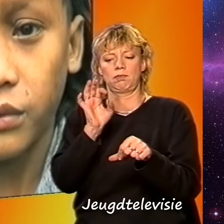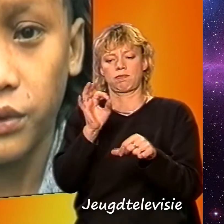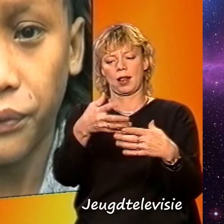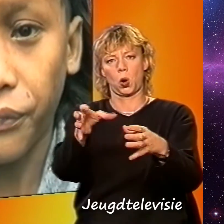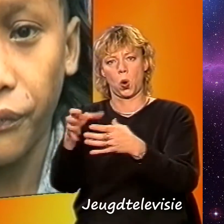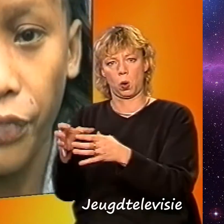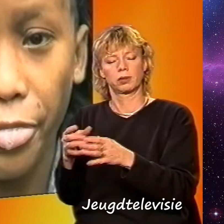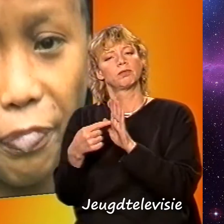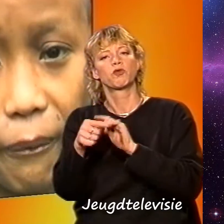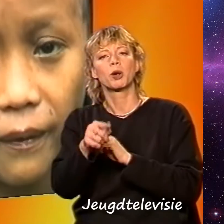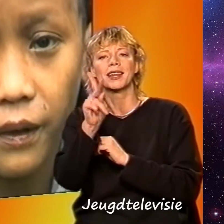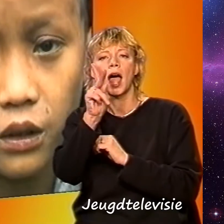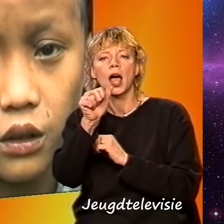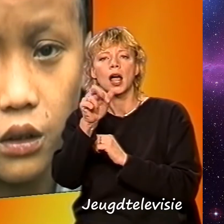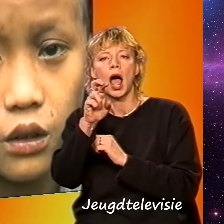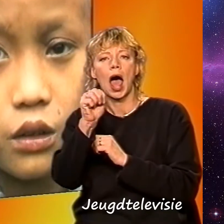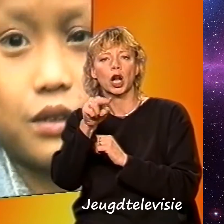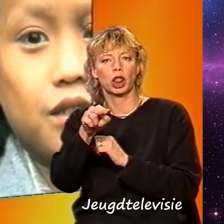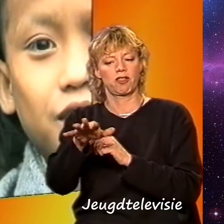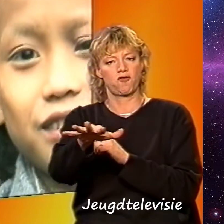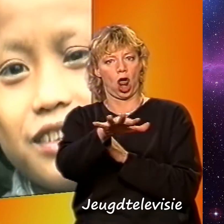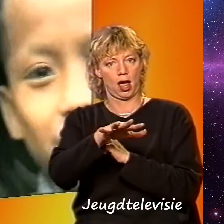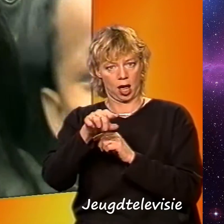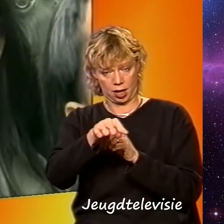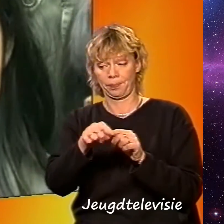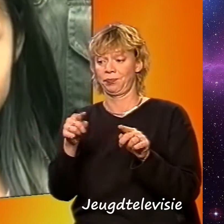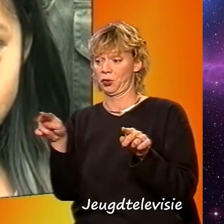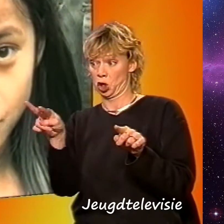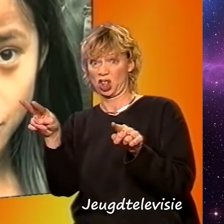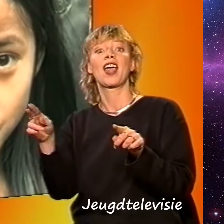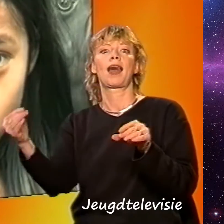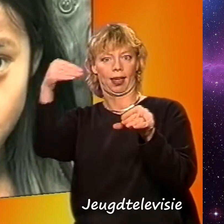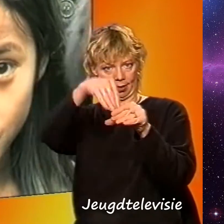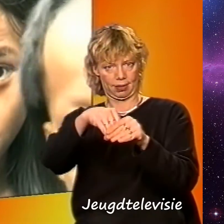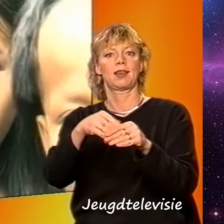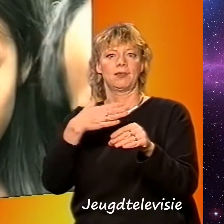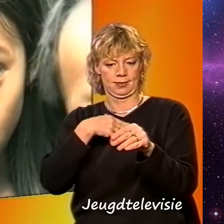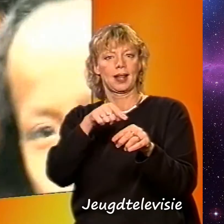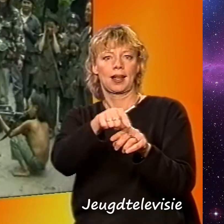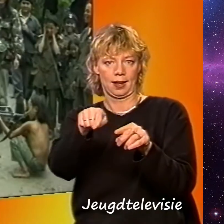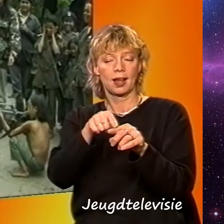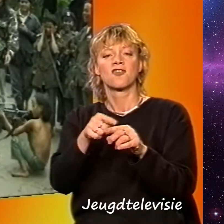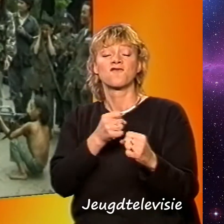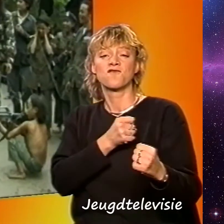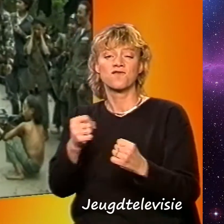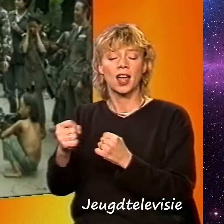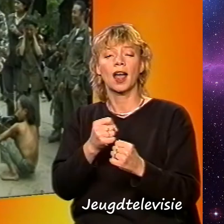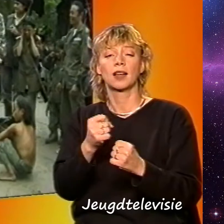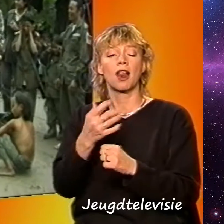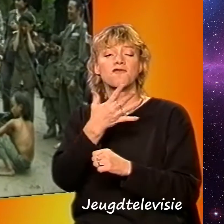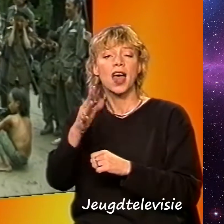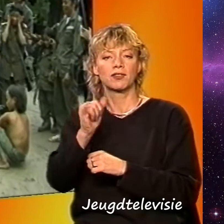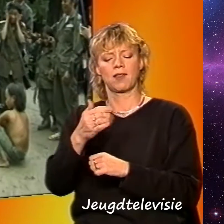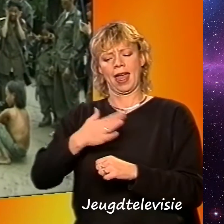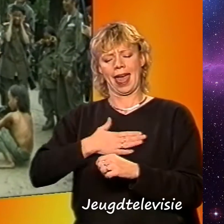Johnny en Luther zijn leden van dat Karenvolk. Die vechten al 50 jaar voor een eigen stuk land waar ze vrij kunnen leven. Een